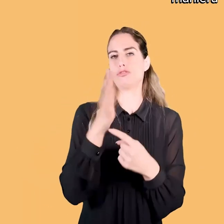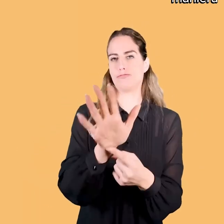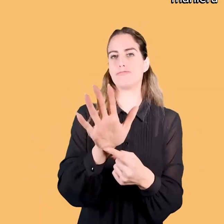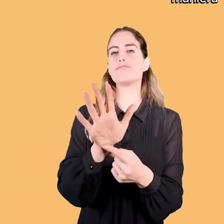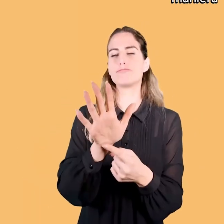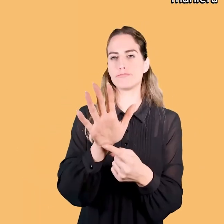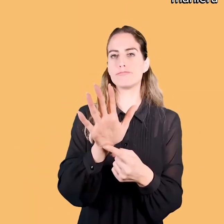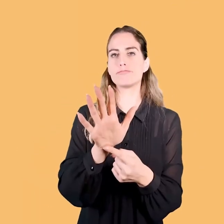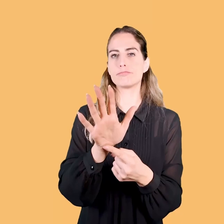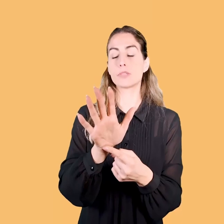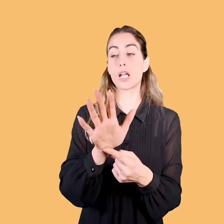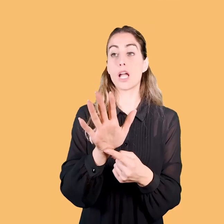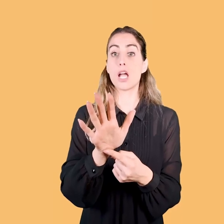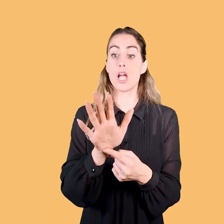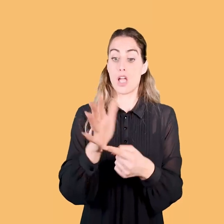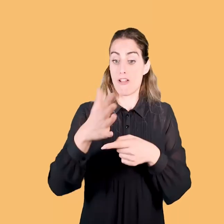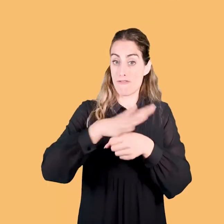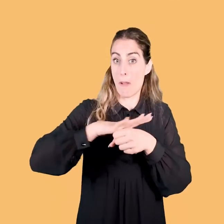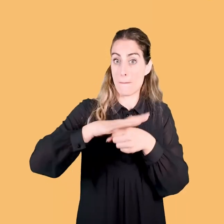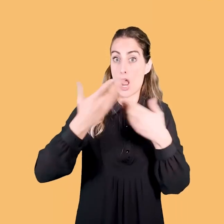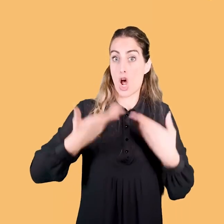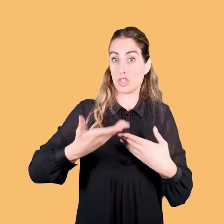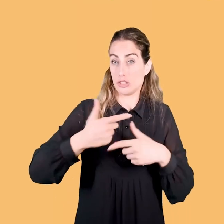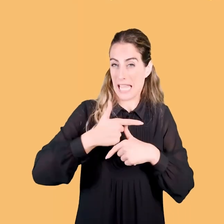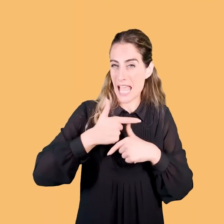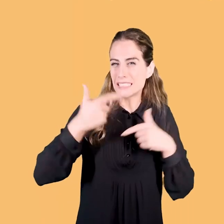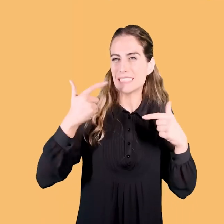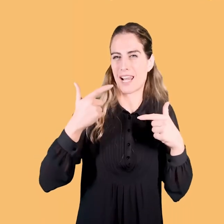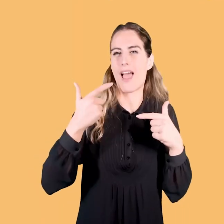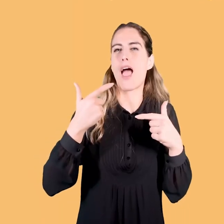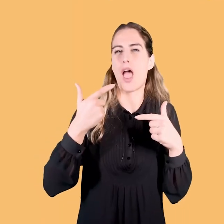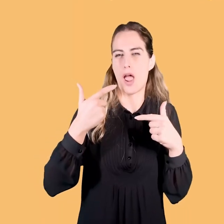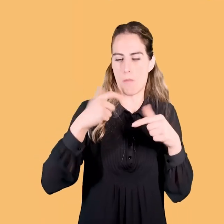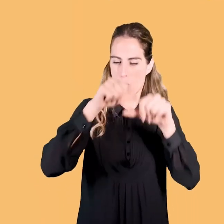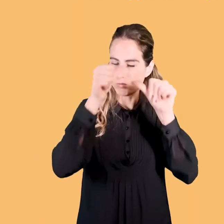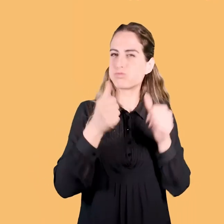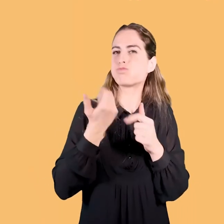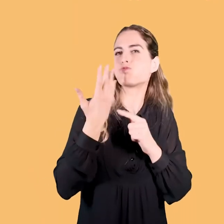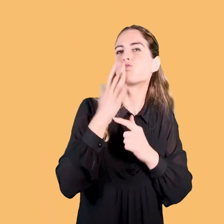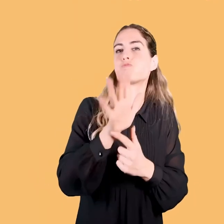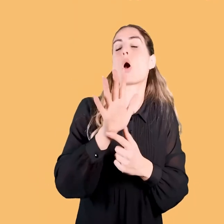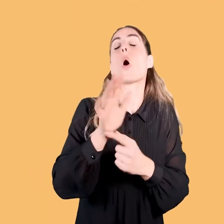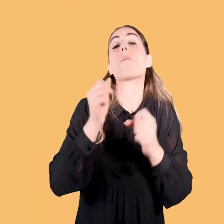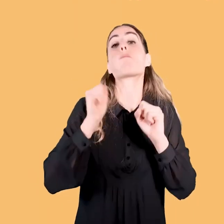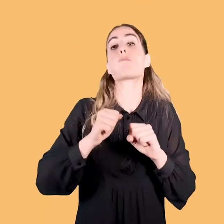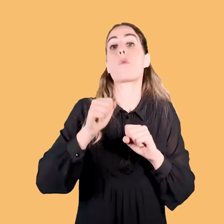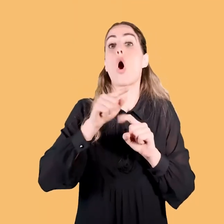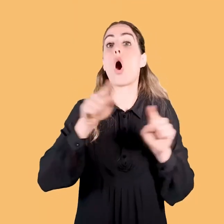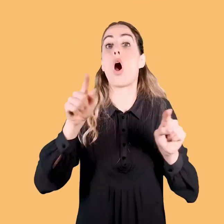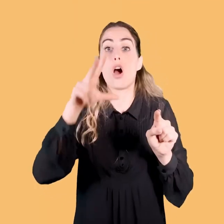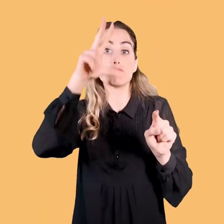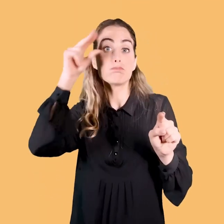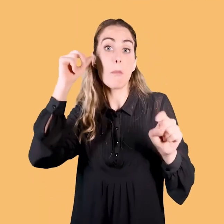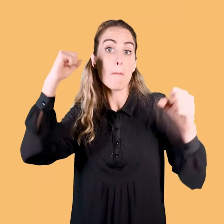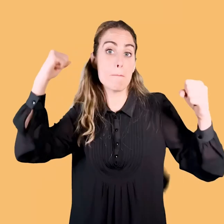oggi, anche in maniera molto estrema, nella speranza che ci si possa riconoscere appunto in un paradosso.